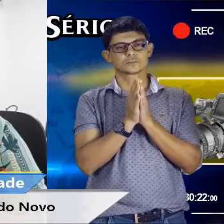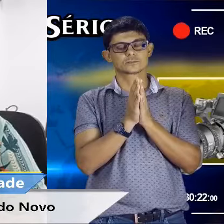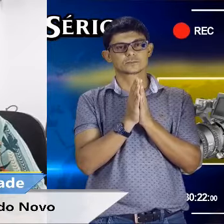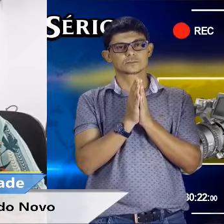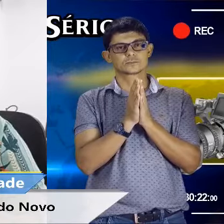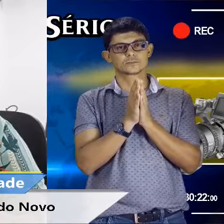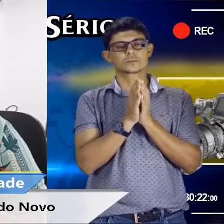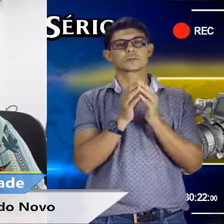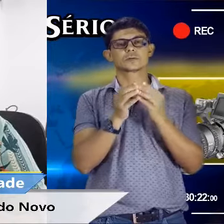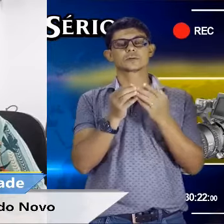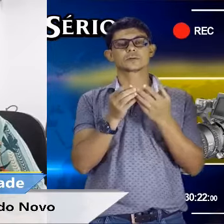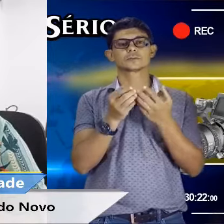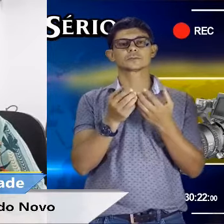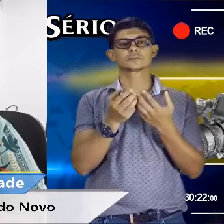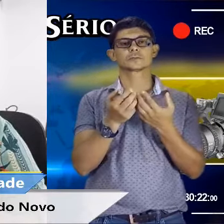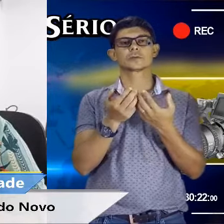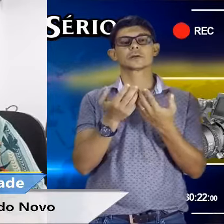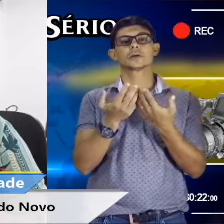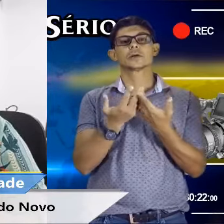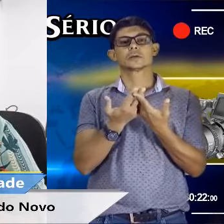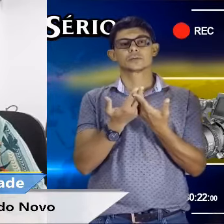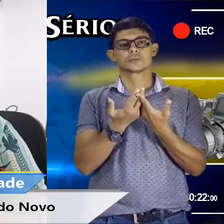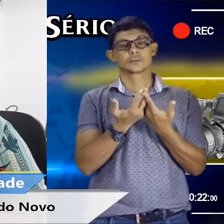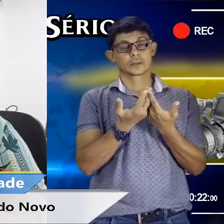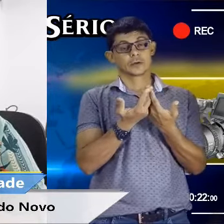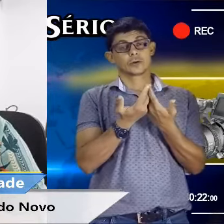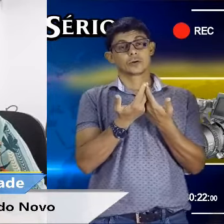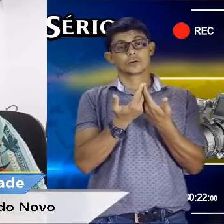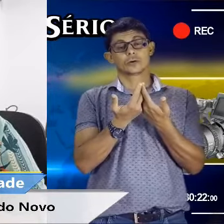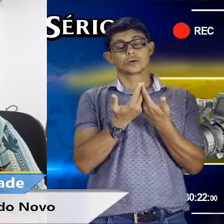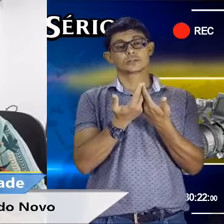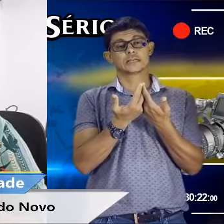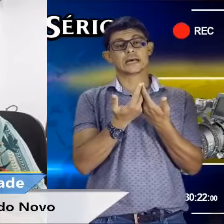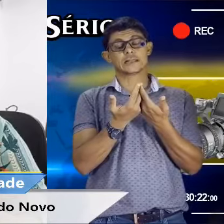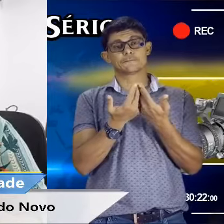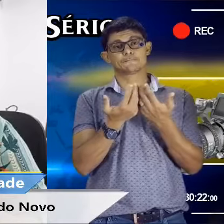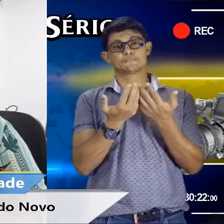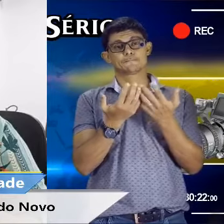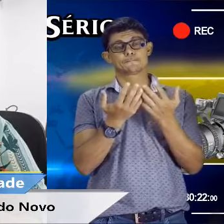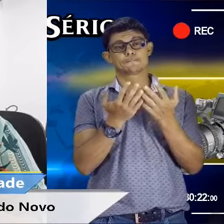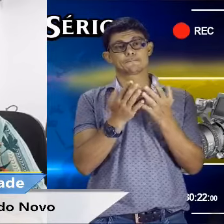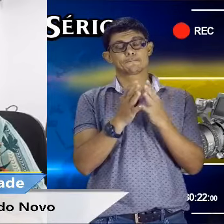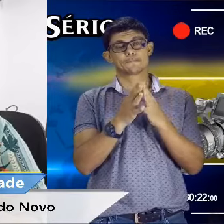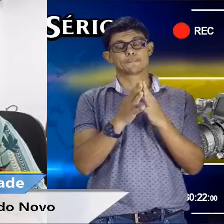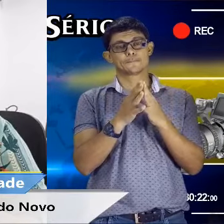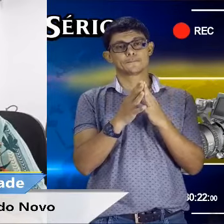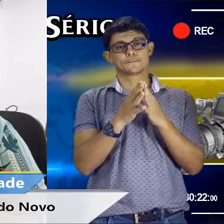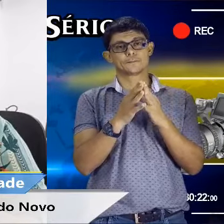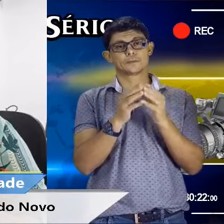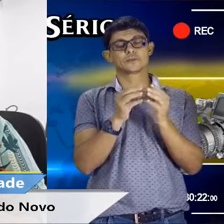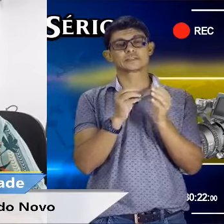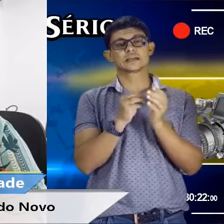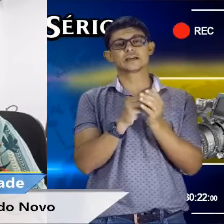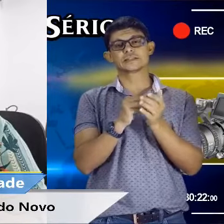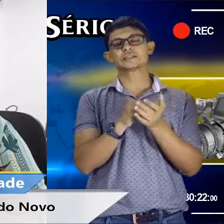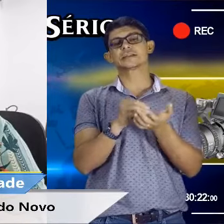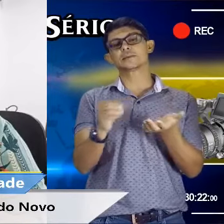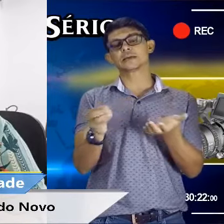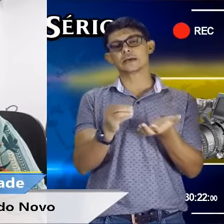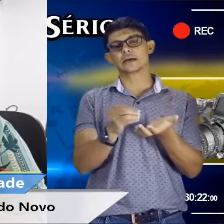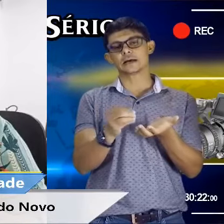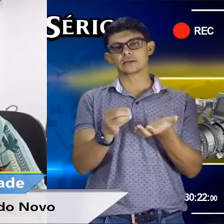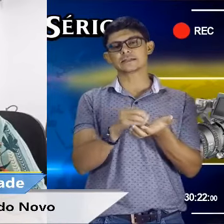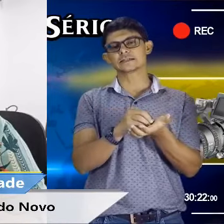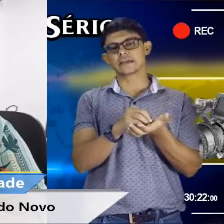trabalhando honestamente, até impedir o funcionamento. eu acho que não é por aí. A gente